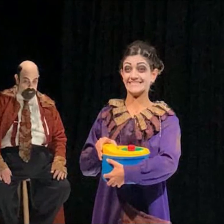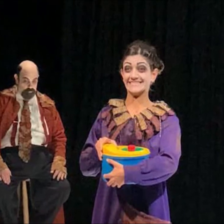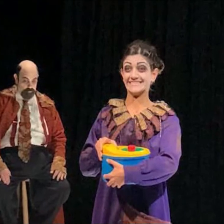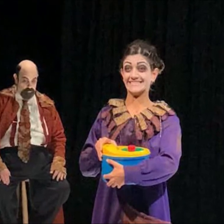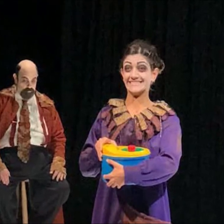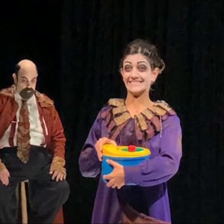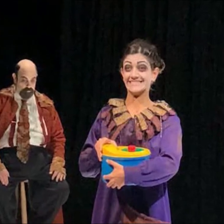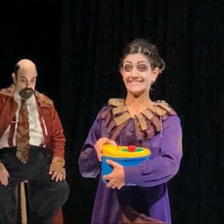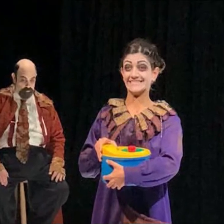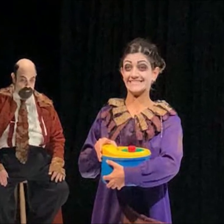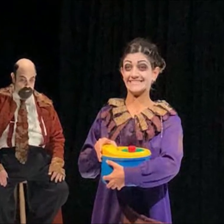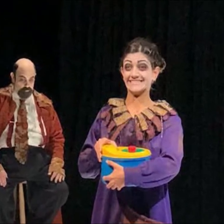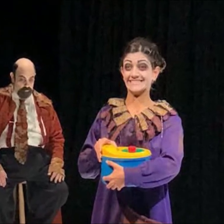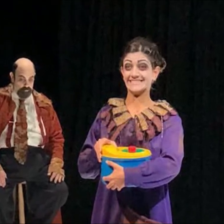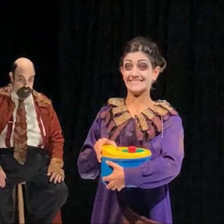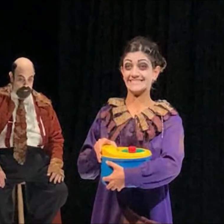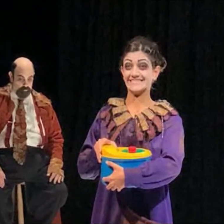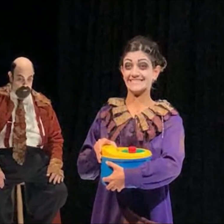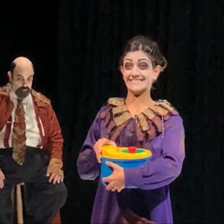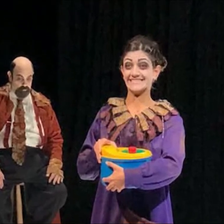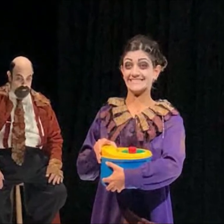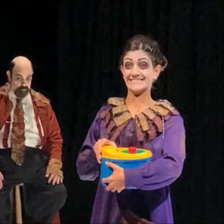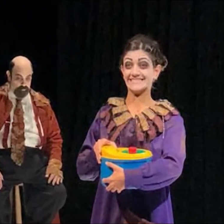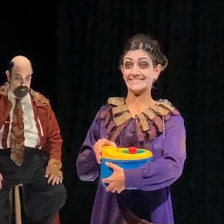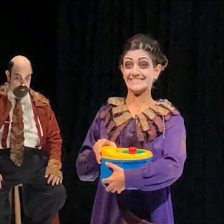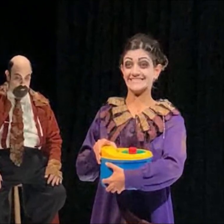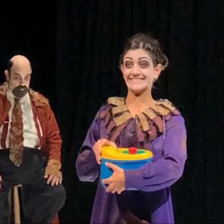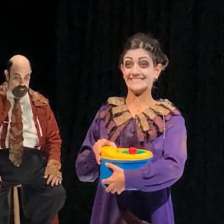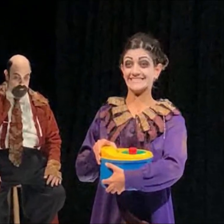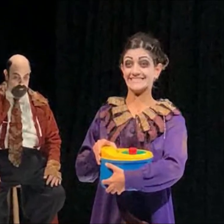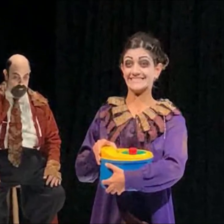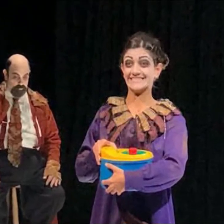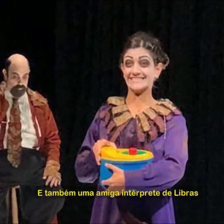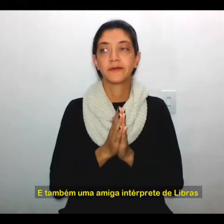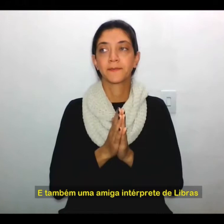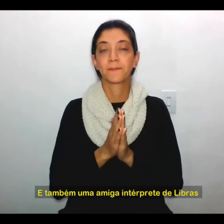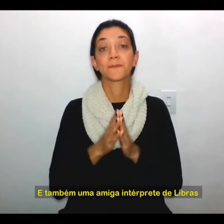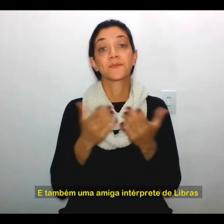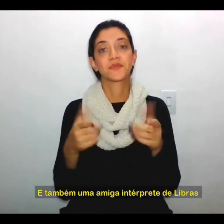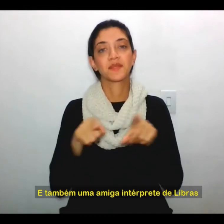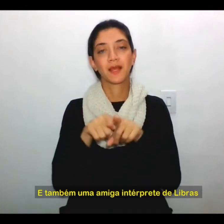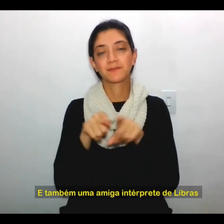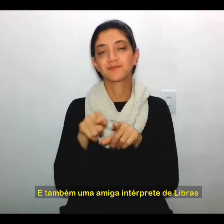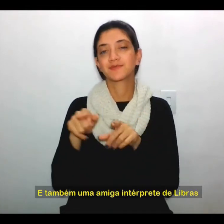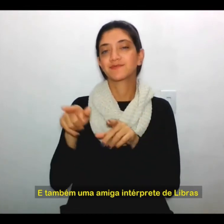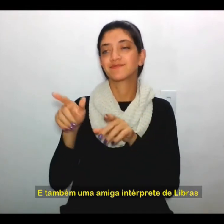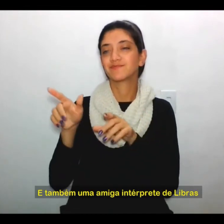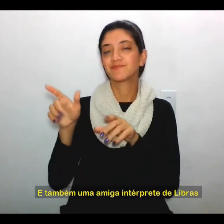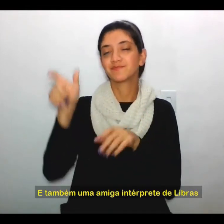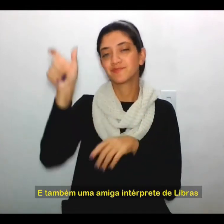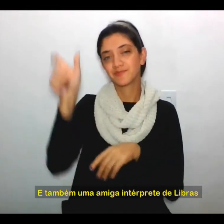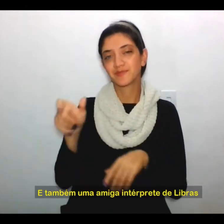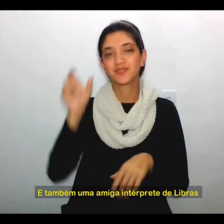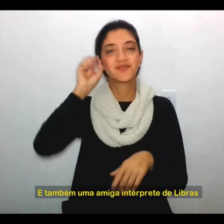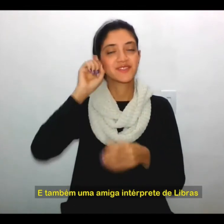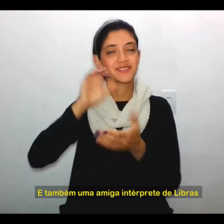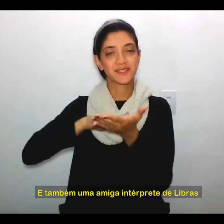Ela usa uma sombra roxa e está com um sorriso forçado no rosto. E também uma amiga, intérprete de Libras, me